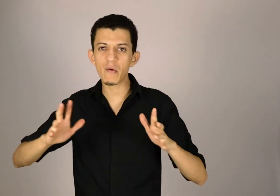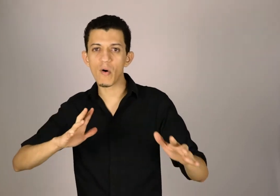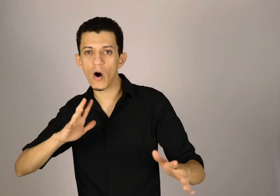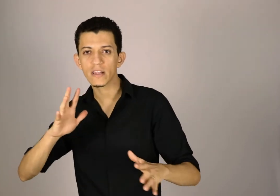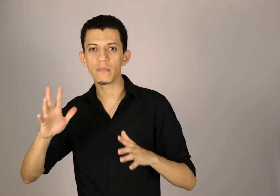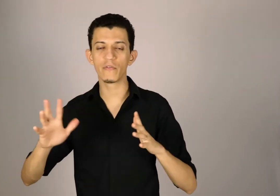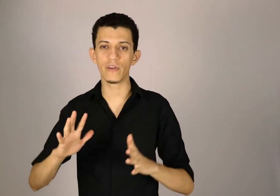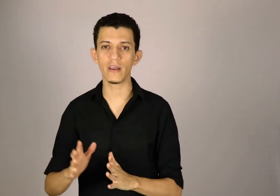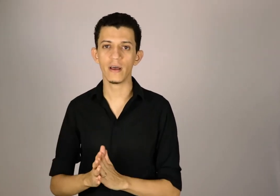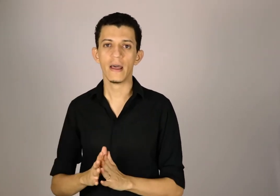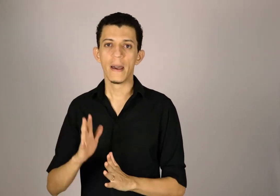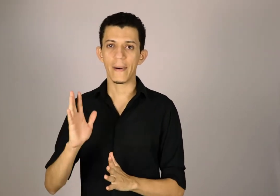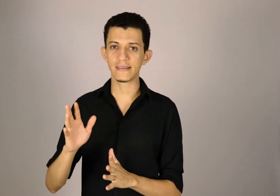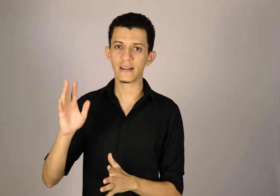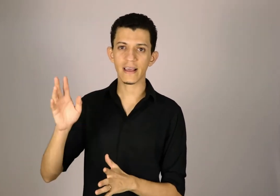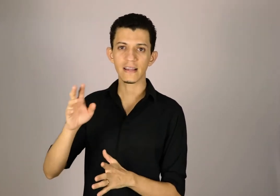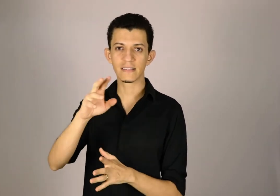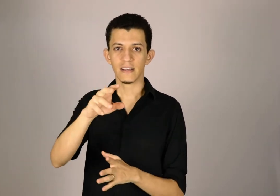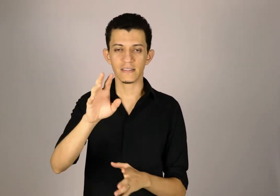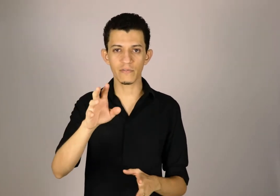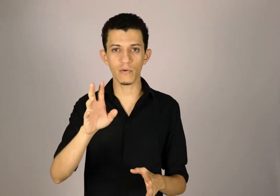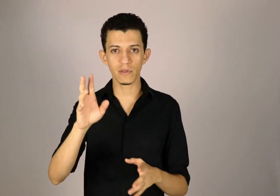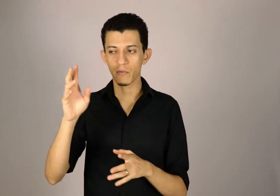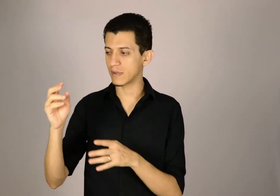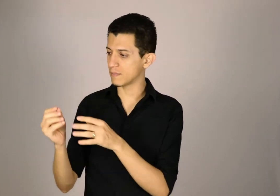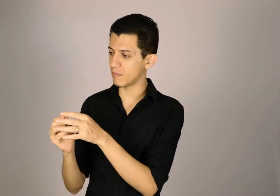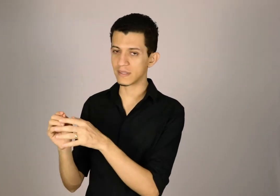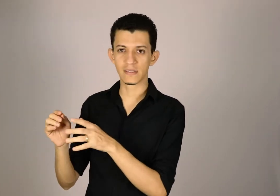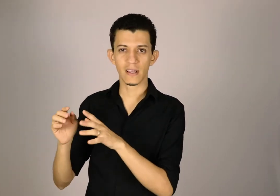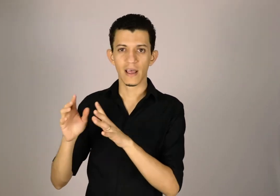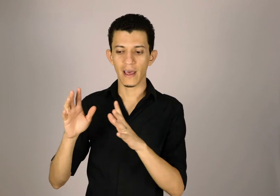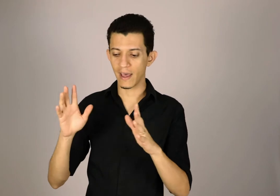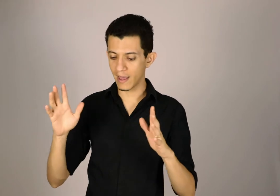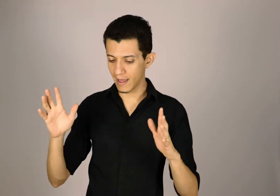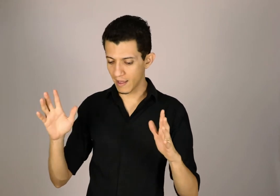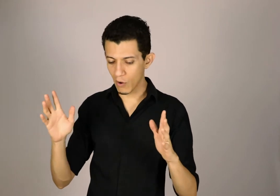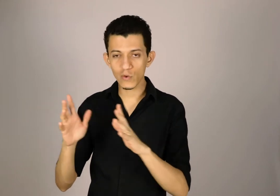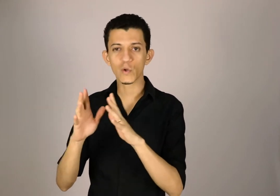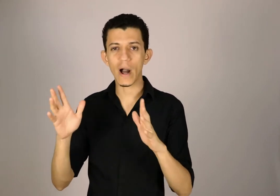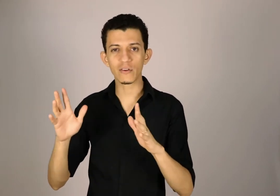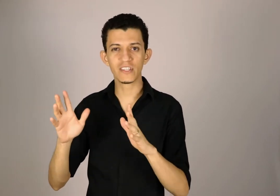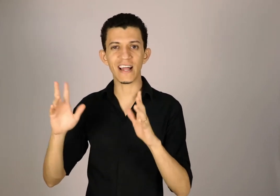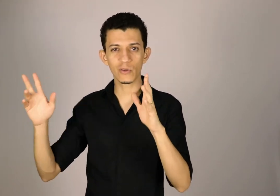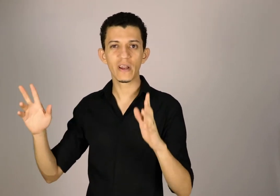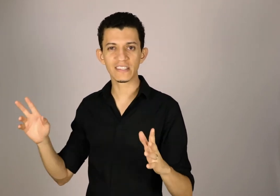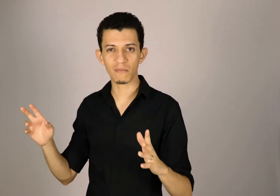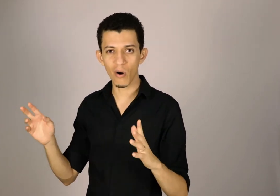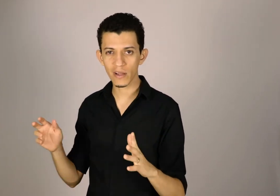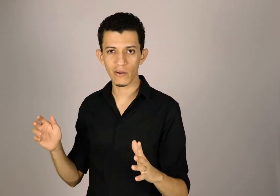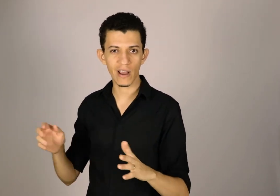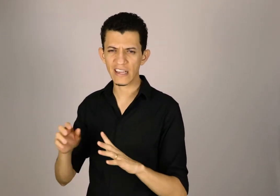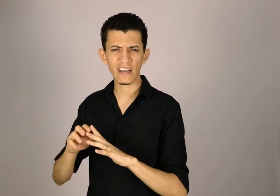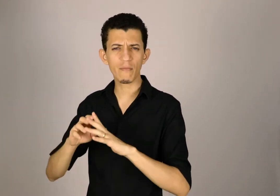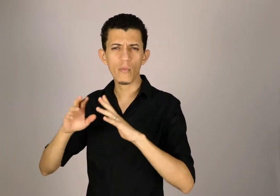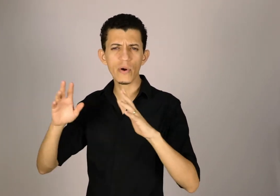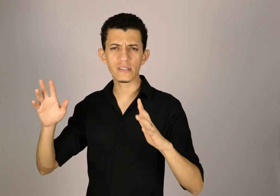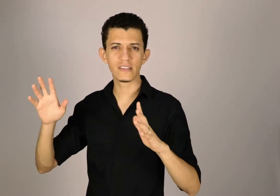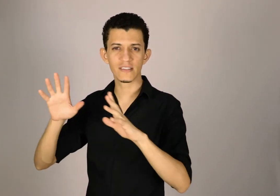morta, meio fria, parecendo aquelas... Já viu, tem alguns quadros de natureza morta, eu achava muito esquisito isso,